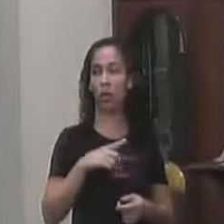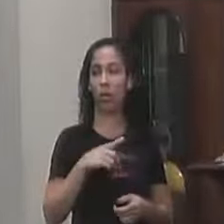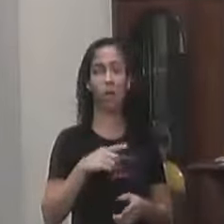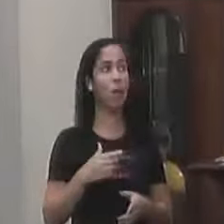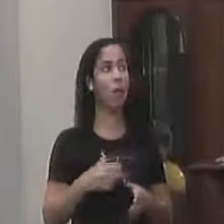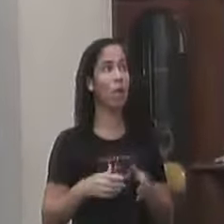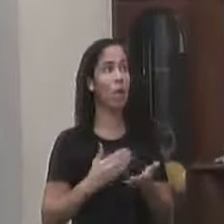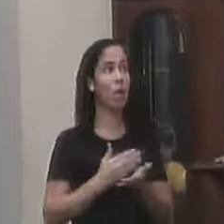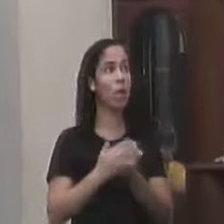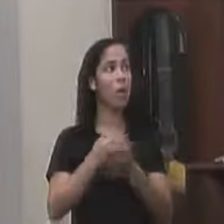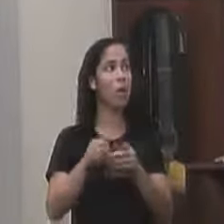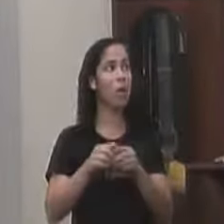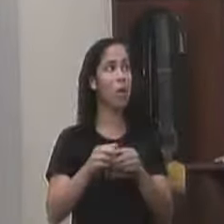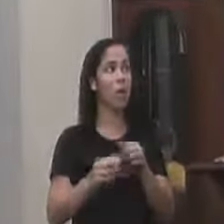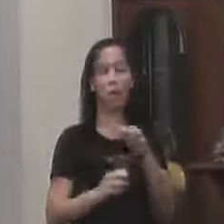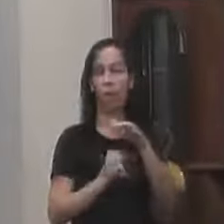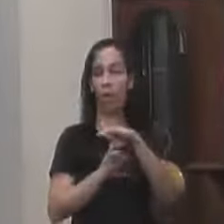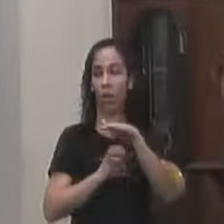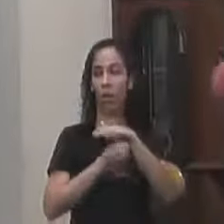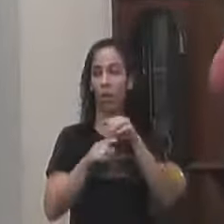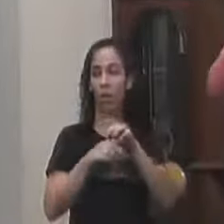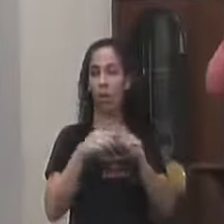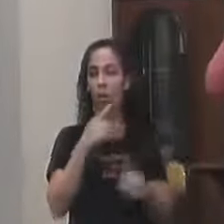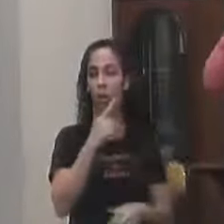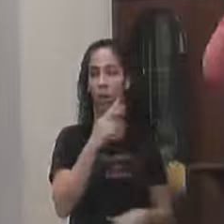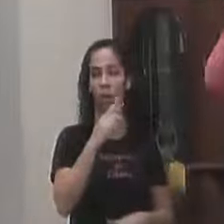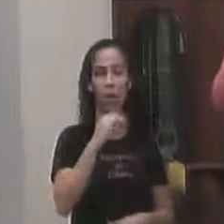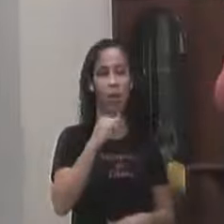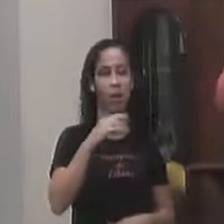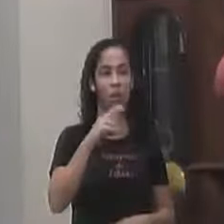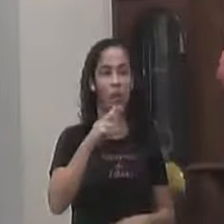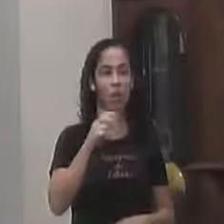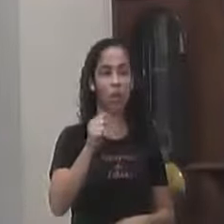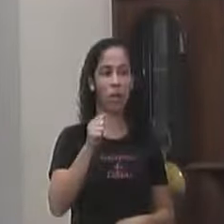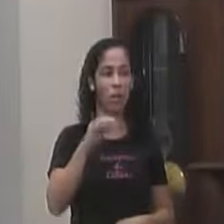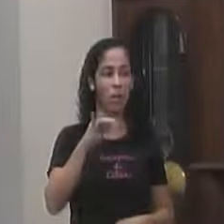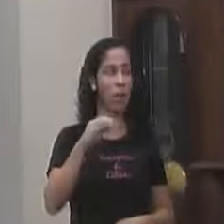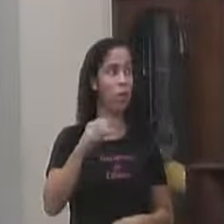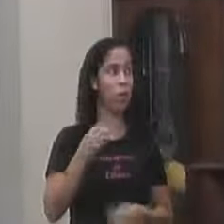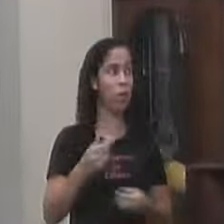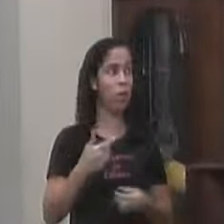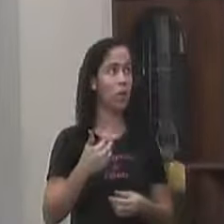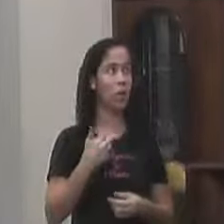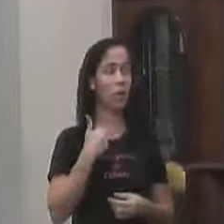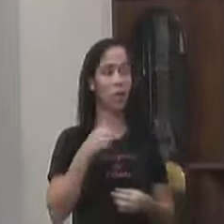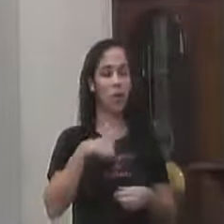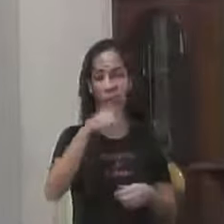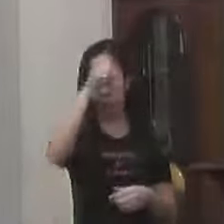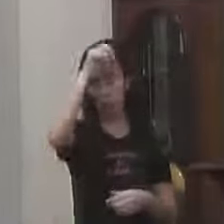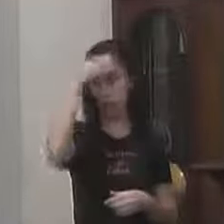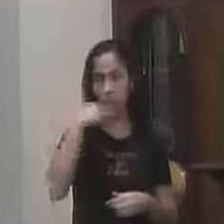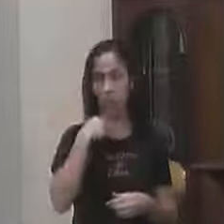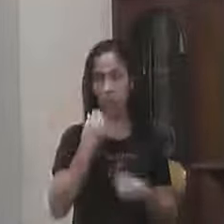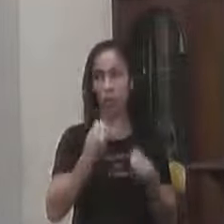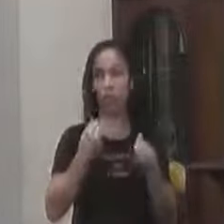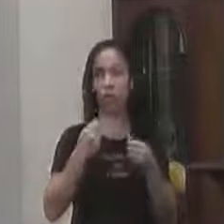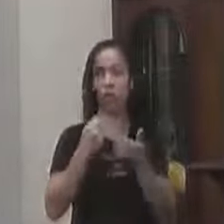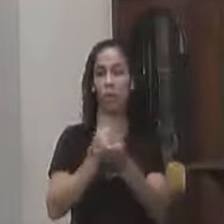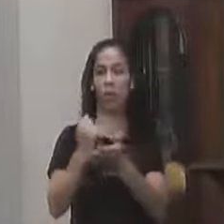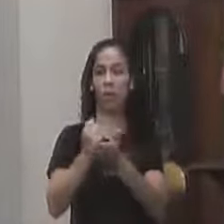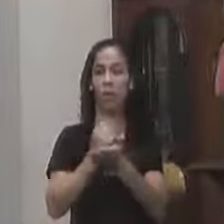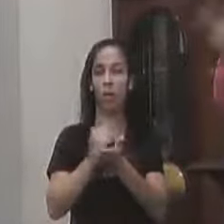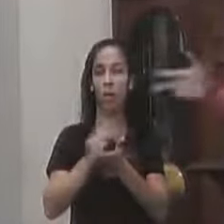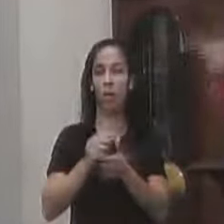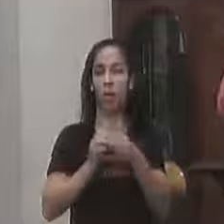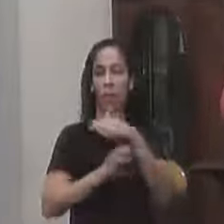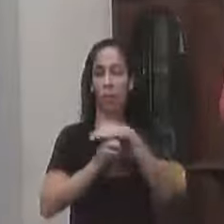entregar Para a iniciativa privada A rodoviária A gente tem que desestatizar Aquilo que o poder público Não dá conta Não adianta O prefeito Não